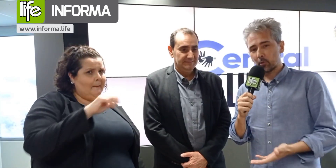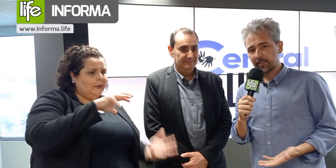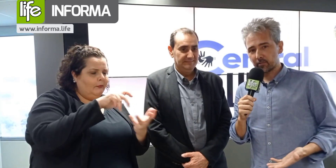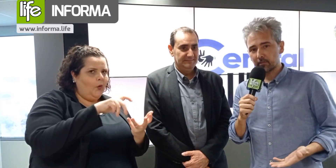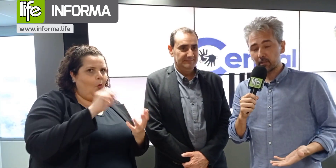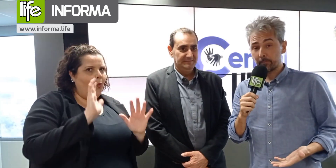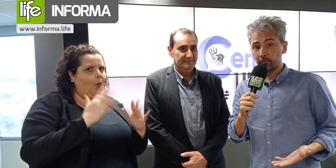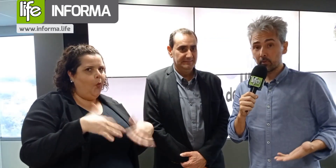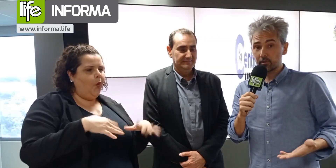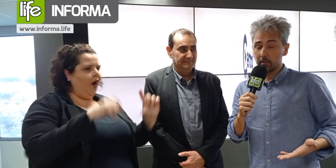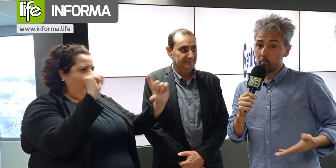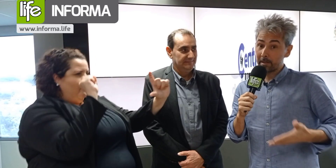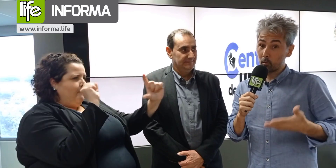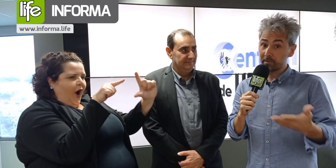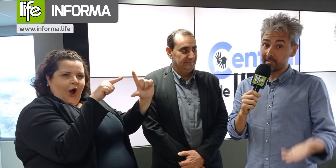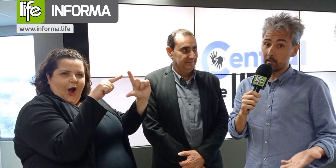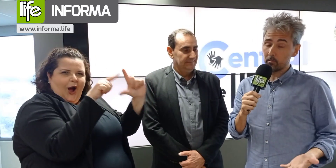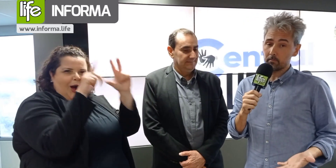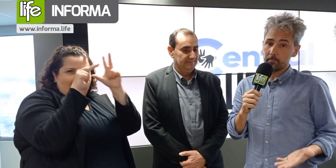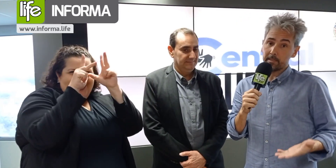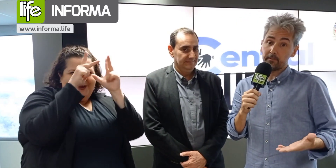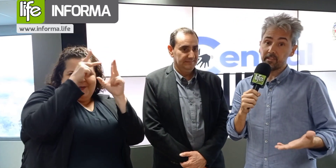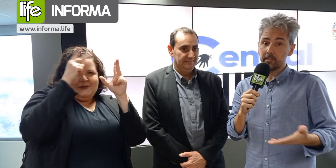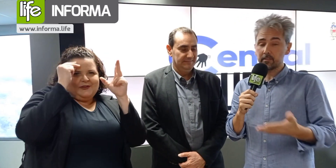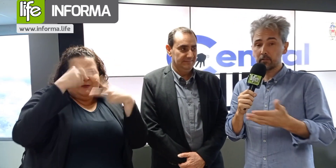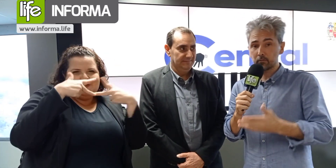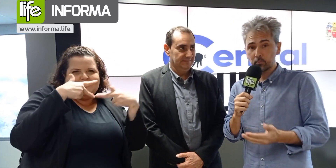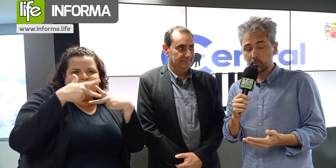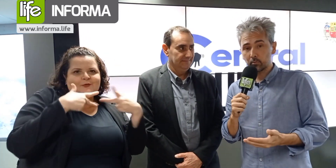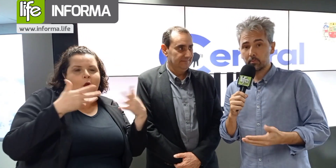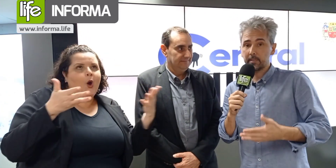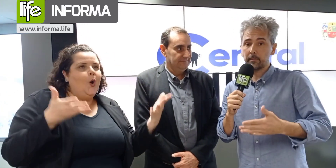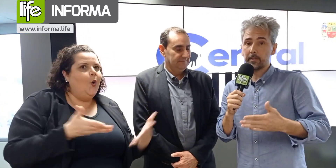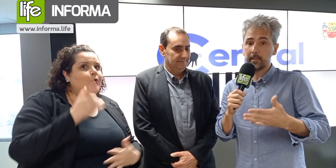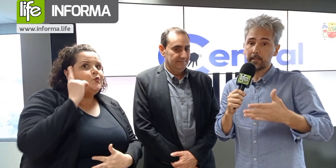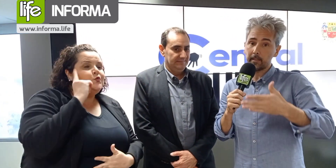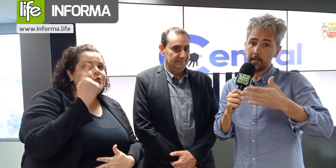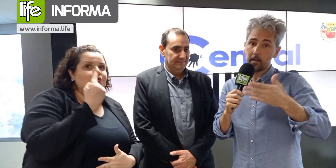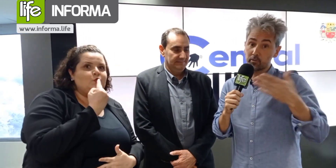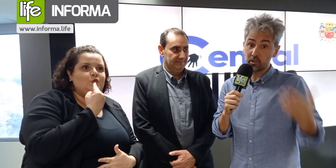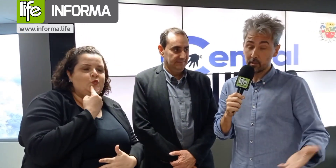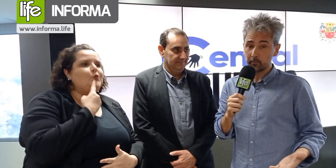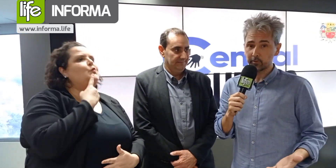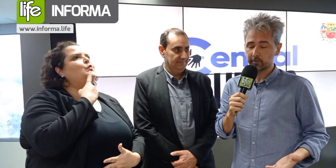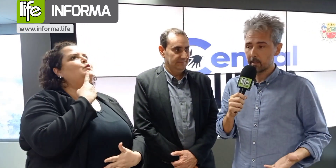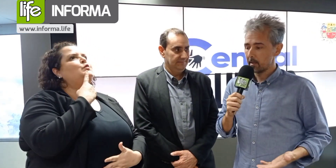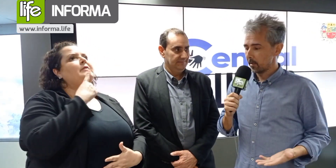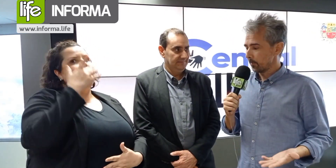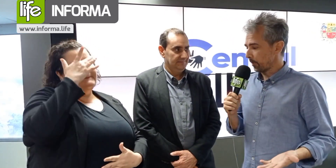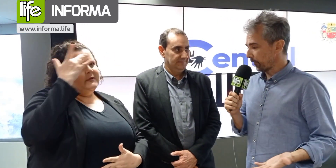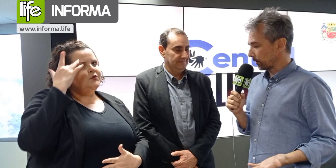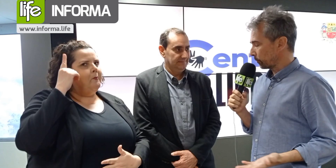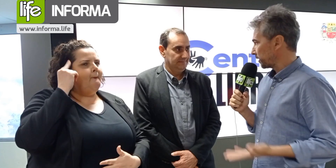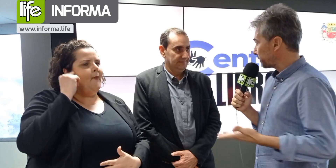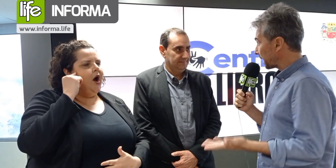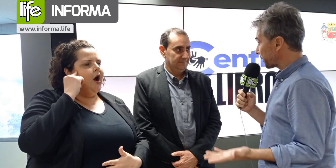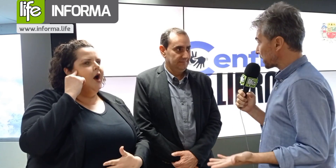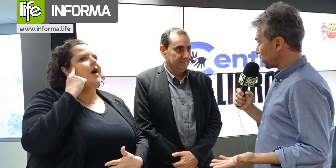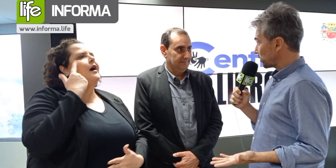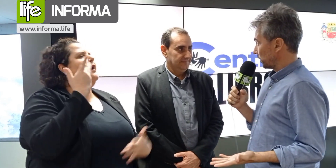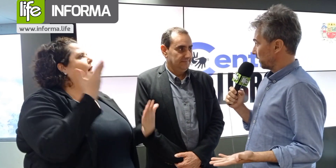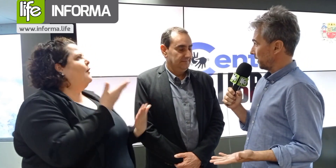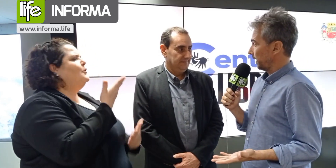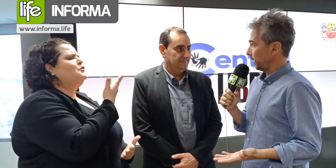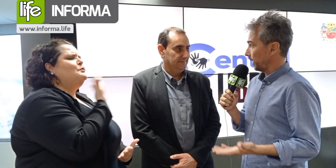A Prefeitura de São José dos Campos hoje, com uma inclusão para deficientes de surdo e também auditivos. Prefeito, pode